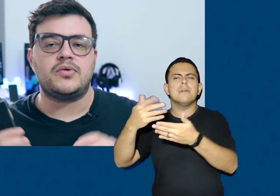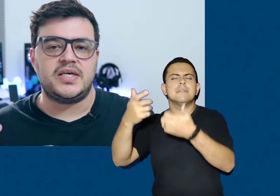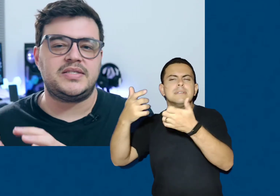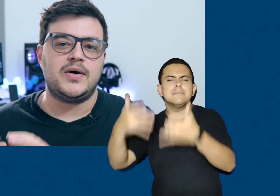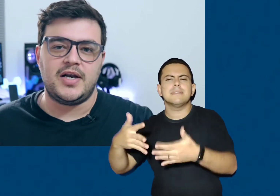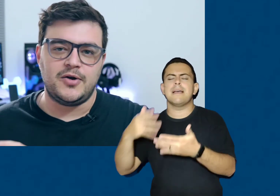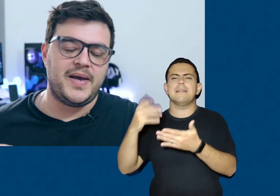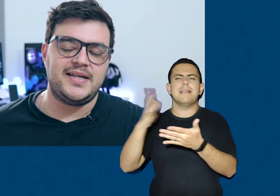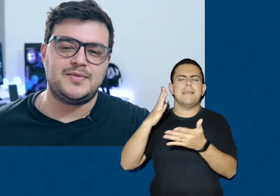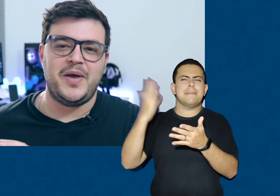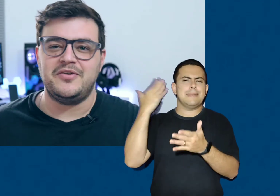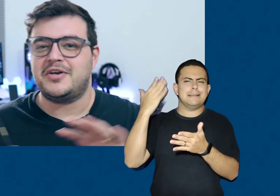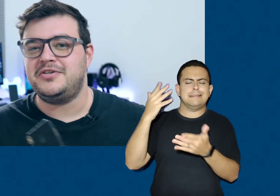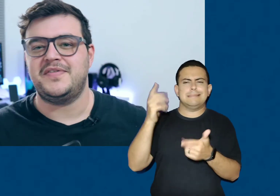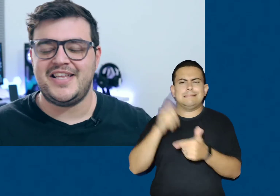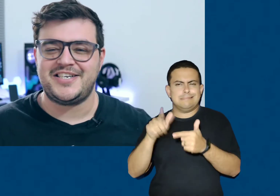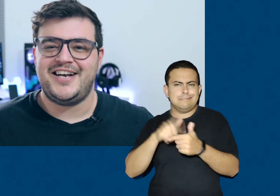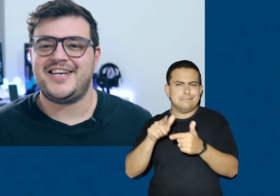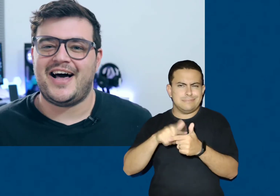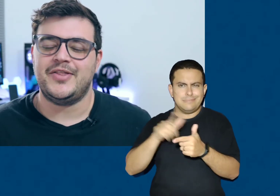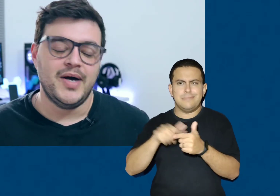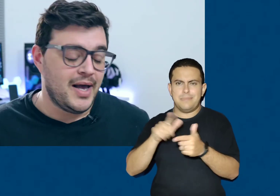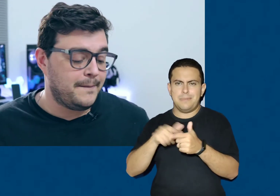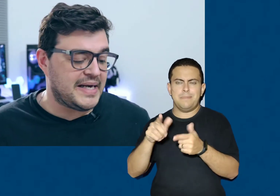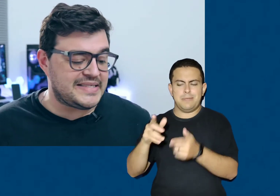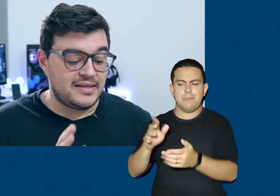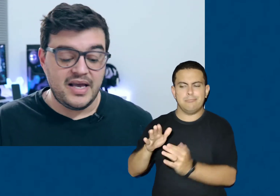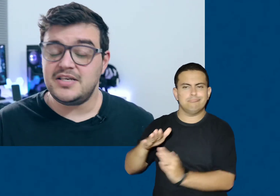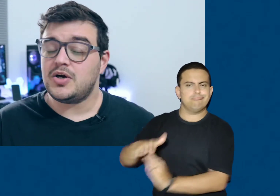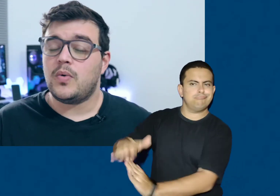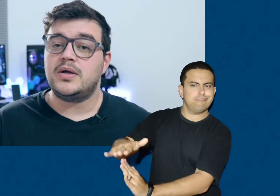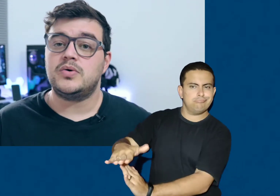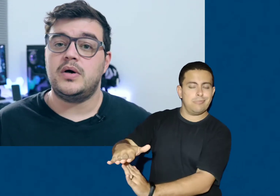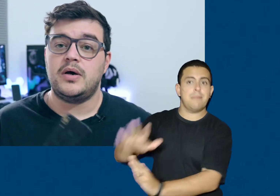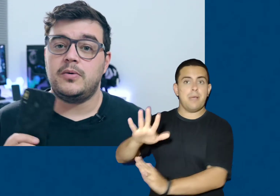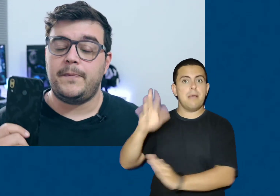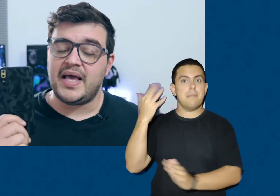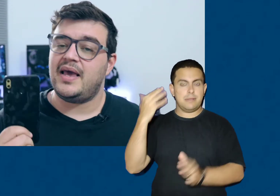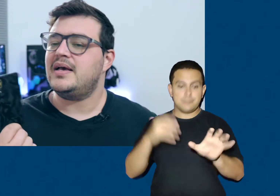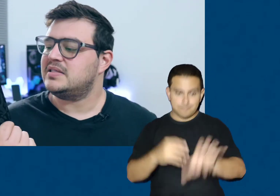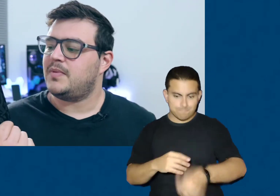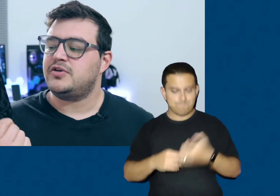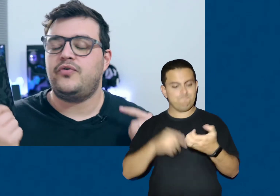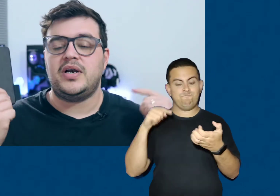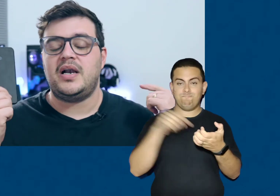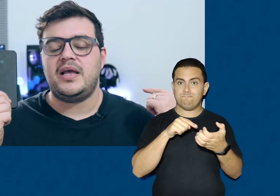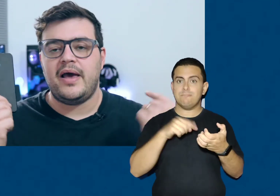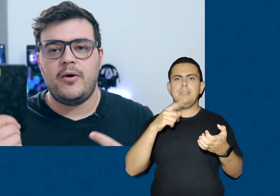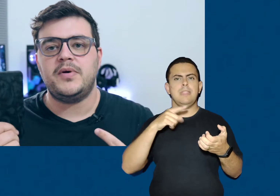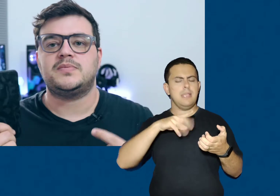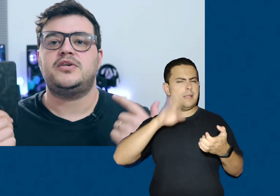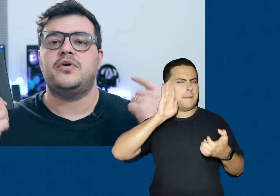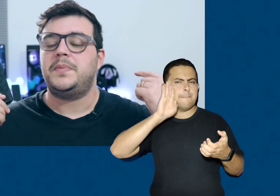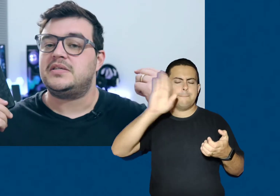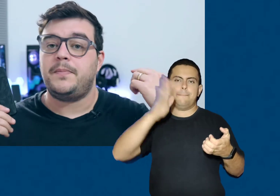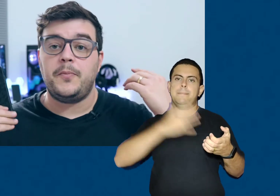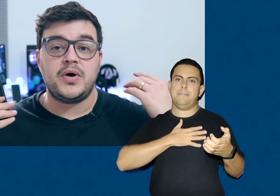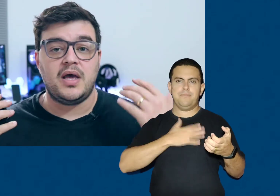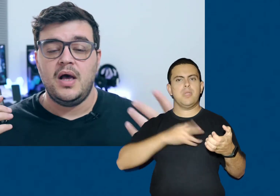aconteceu ali no meio desse período que eu tive que deixar ele de lado. Mas desde quando eu peguei esse smartphone, ele é o meu smartphone principal, porque